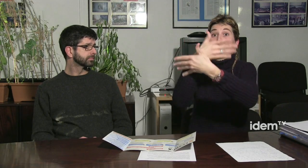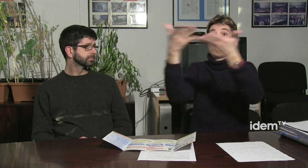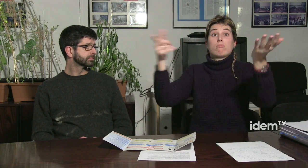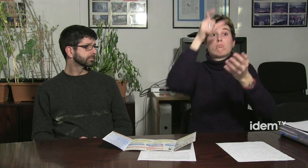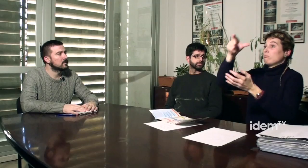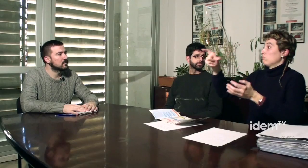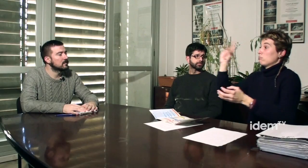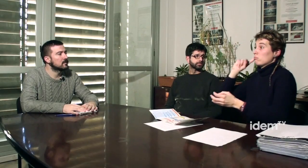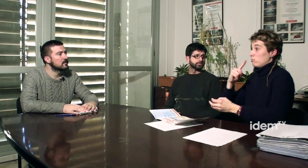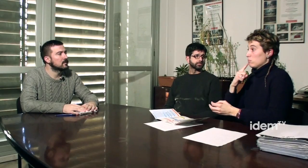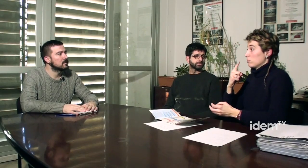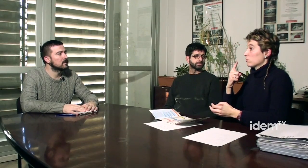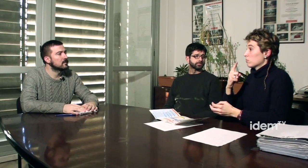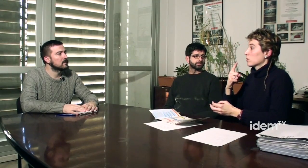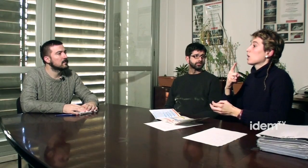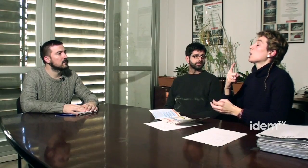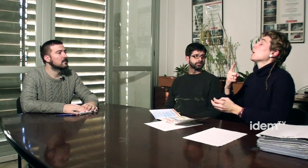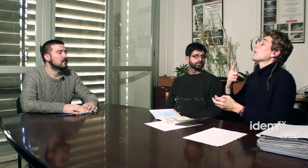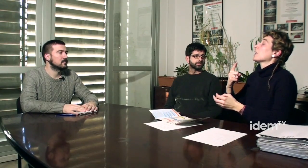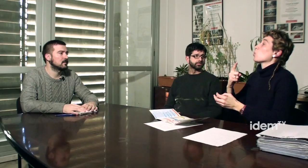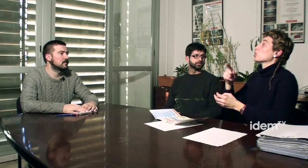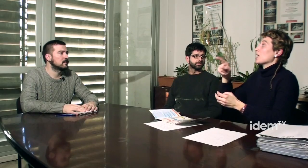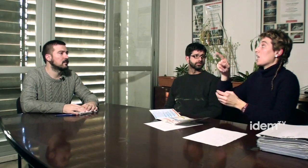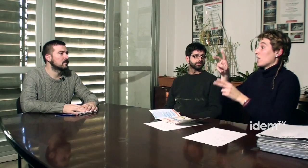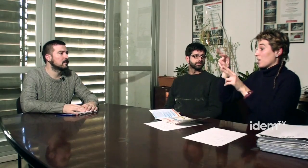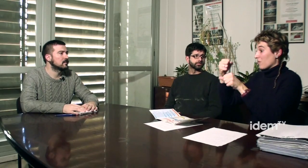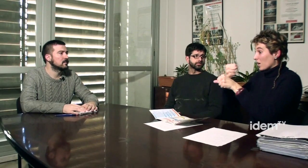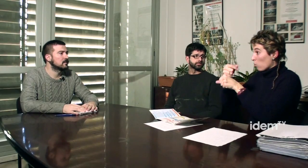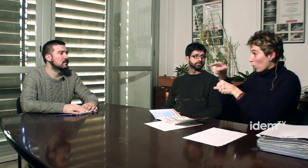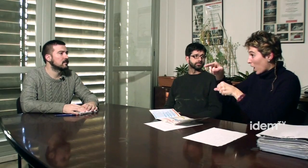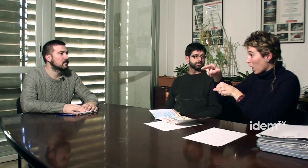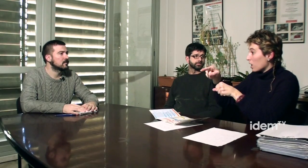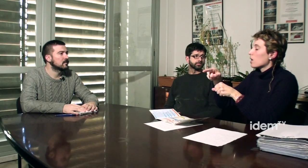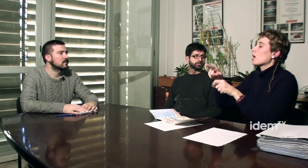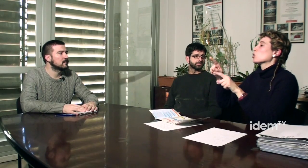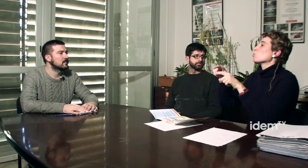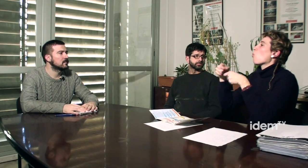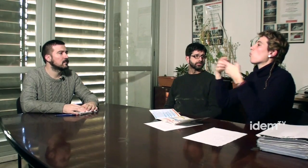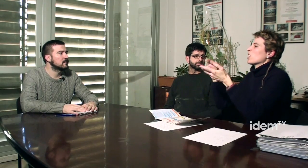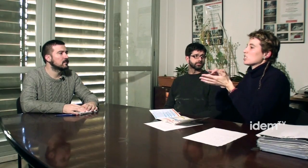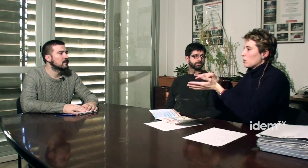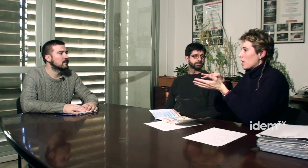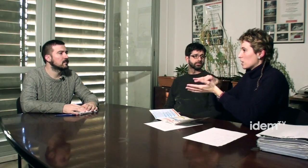i tenen molts problemes o idòs i sols per aconseguir aquesta feina. En l'àmbit laboral,